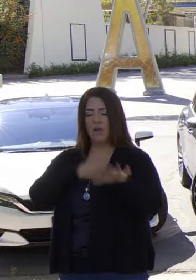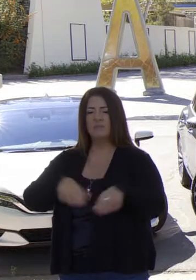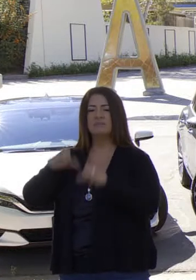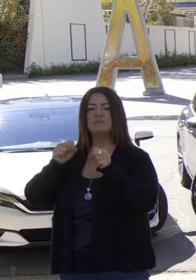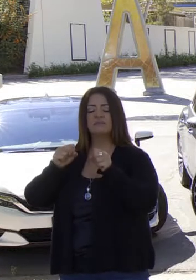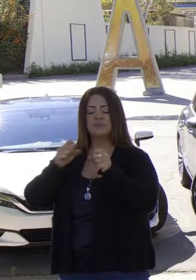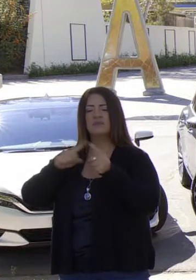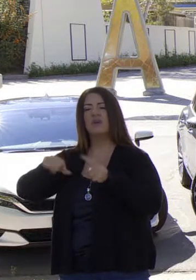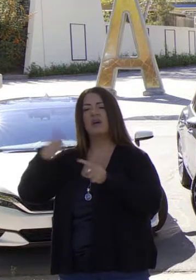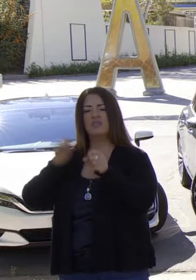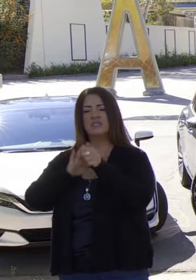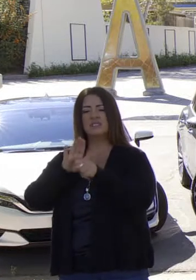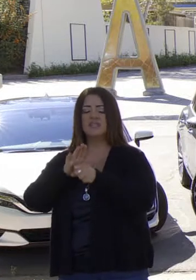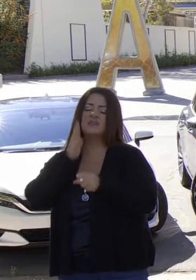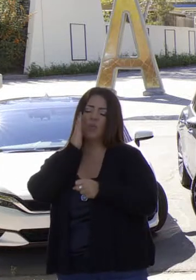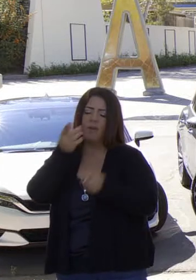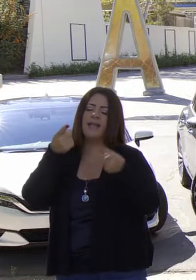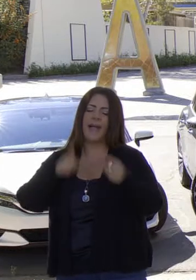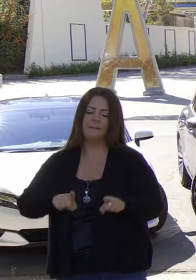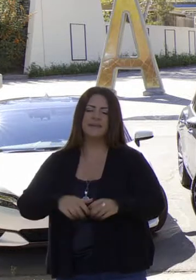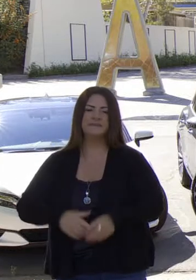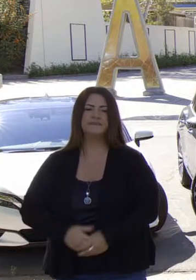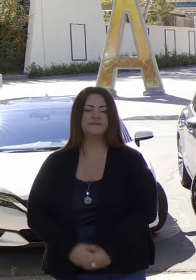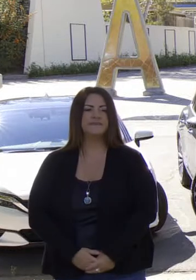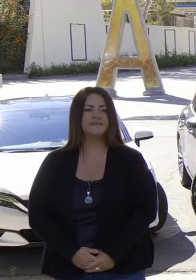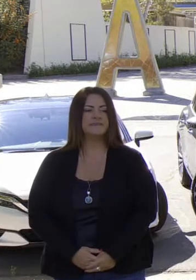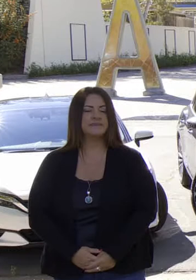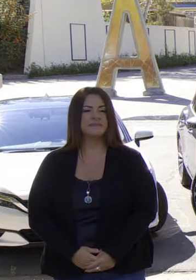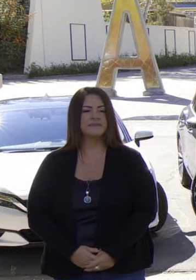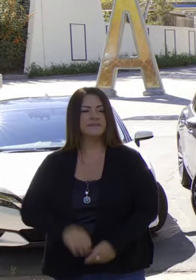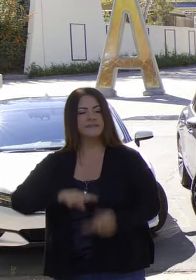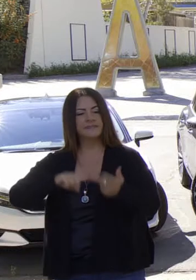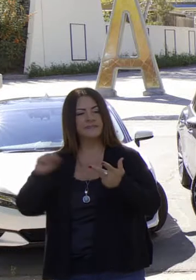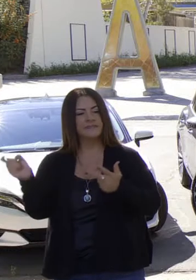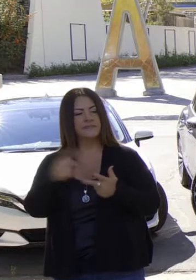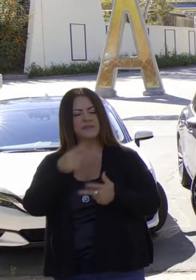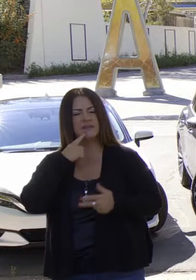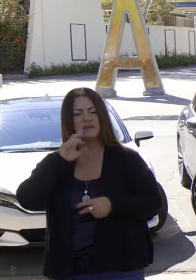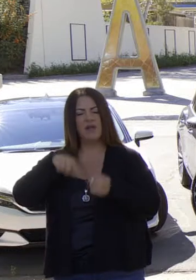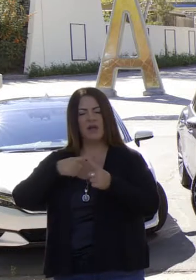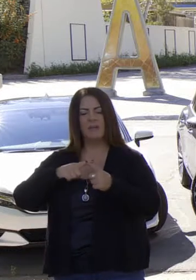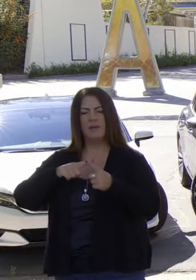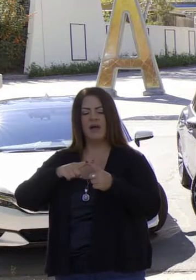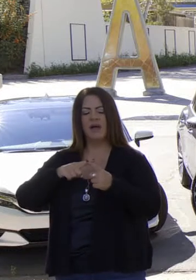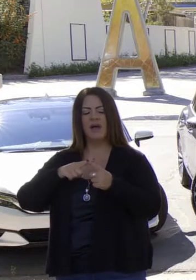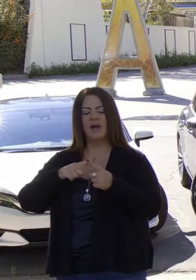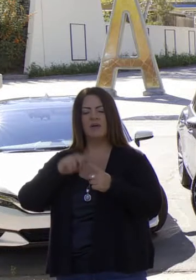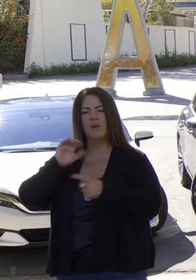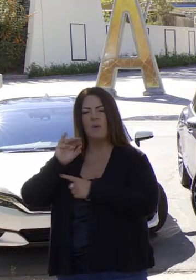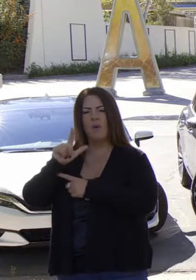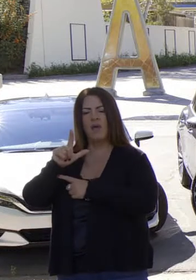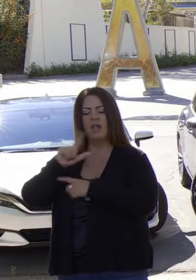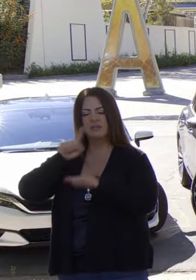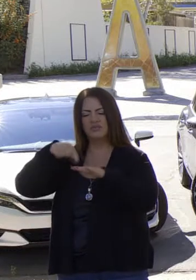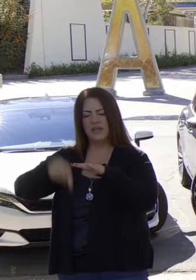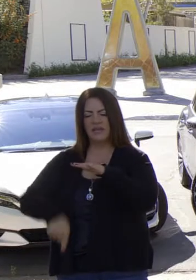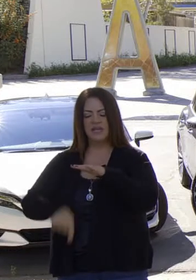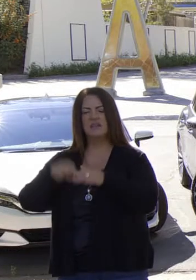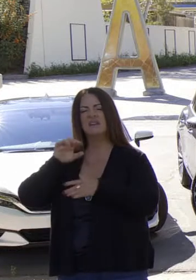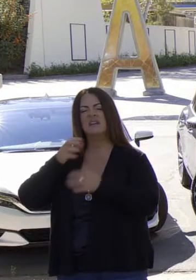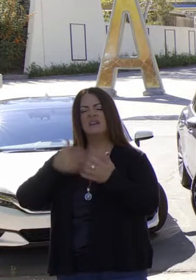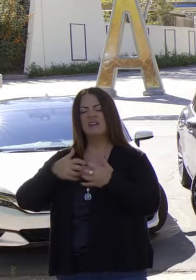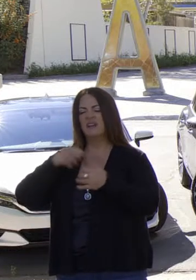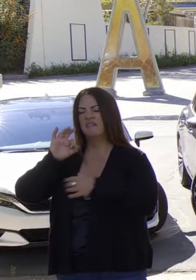adopción de nuevas tecnologías en otros estados. Tenemos varias preguntas de fracking y permisos para